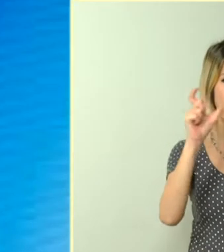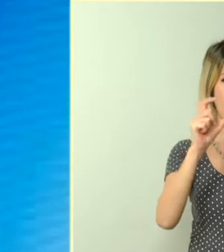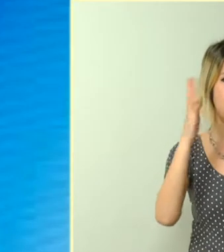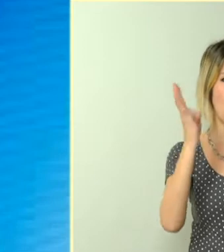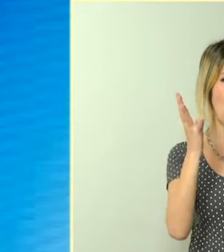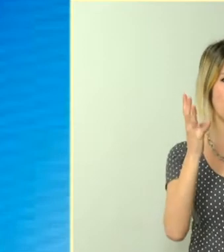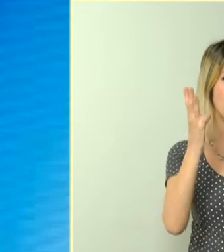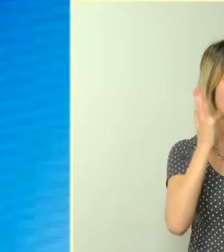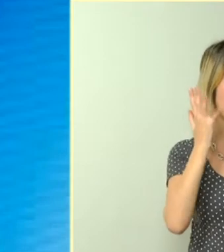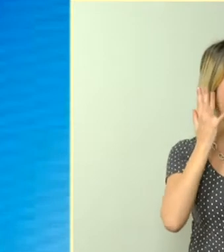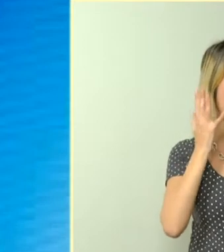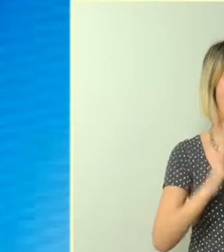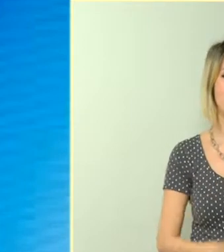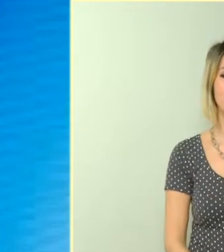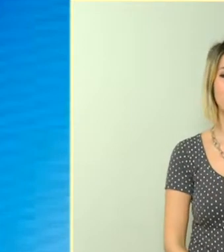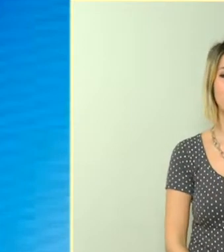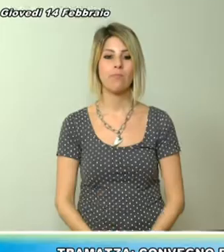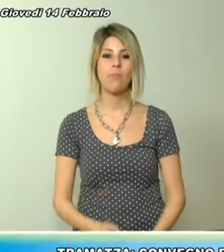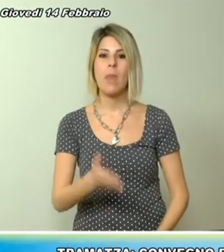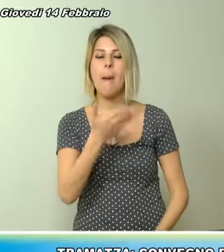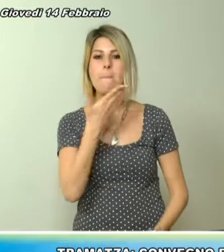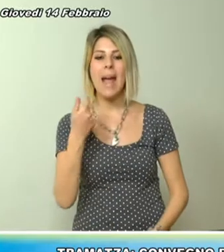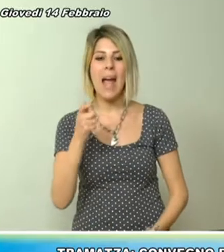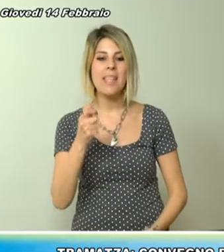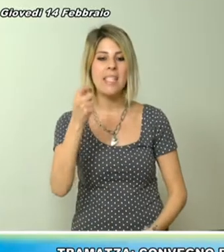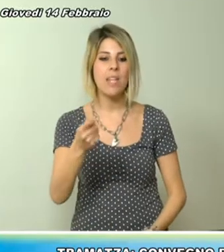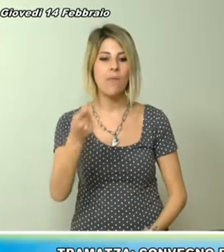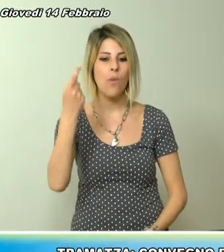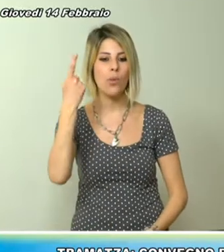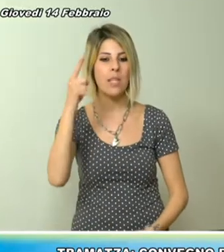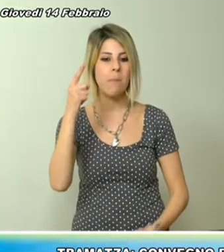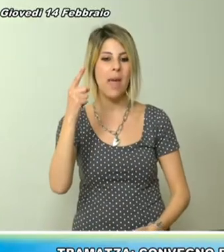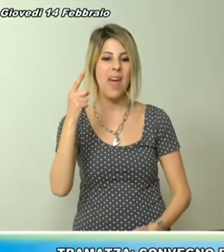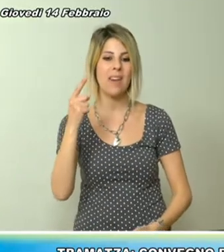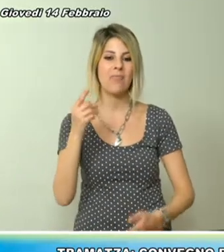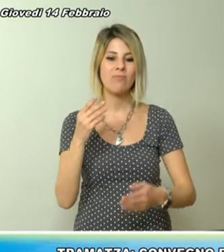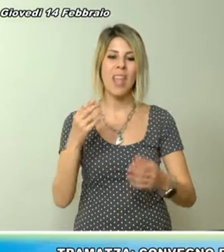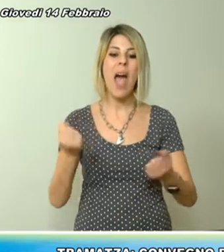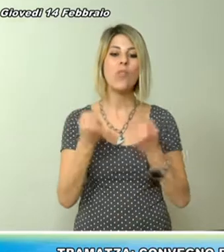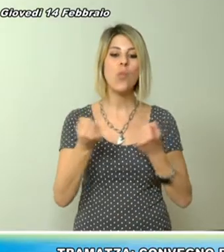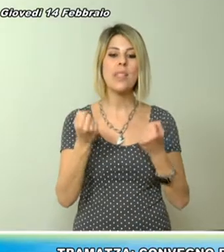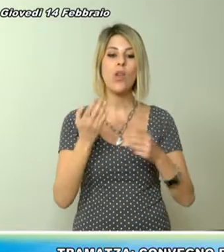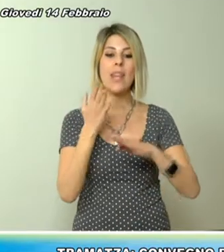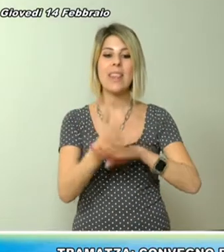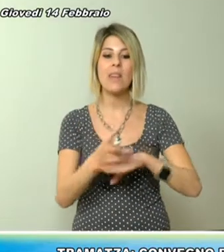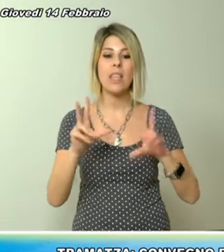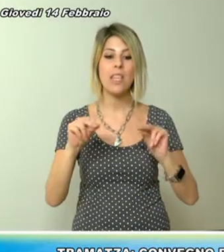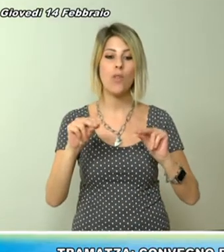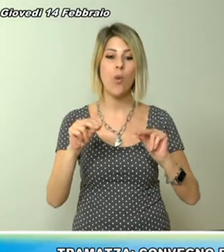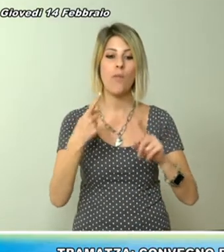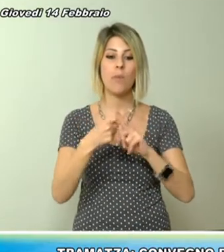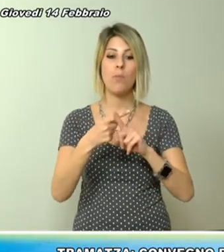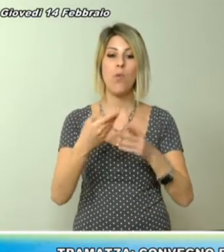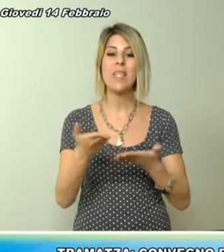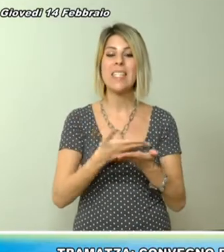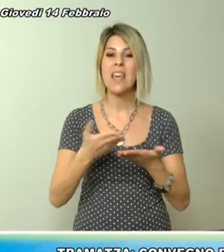Giovedì 14 febbraio Una cronica carenza di fondi che condiziona l'attuazione